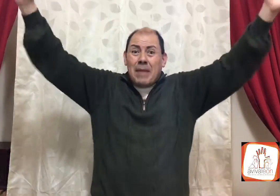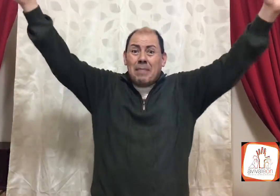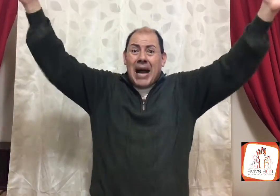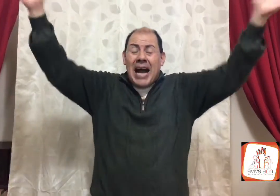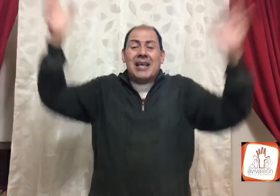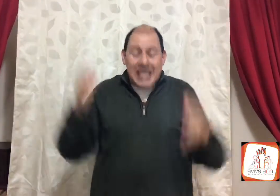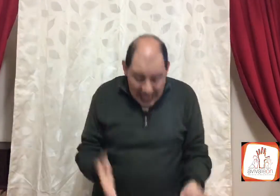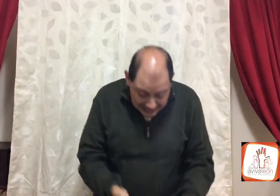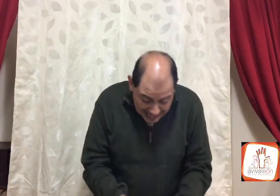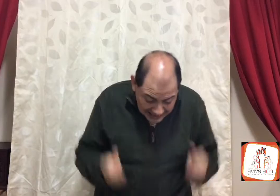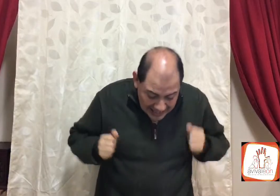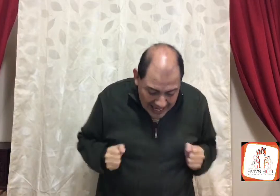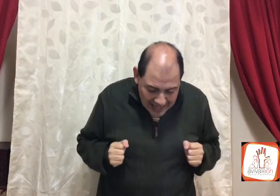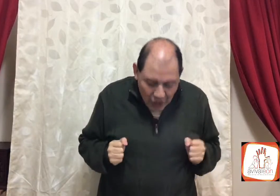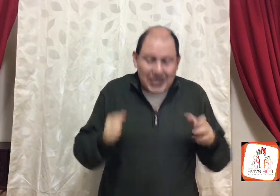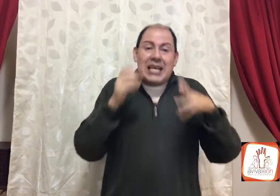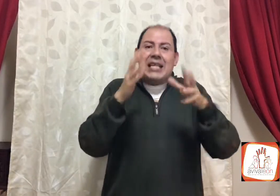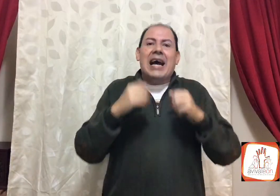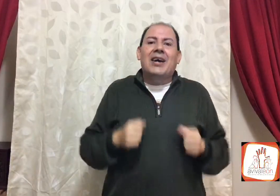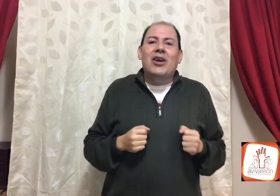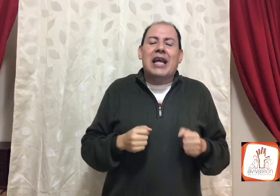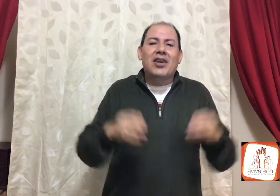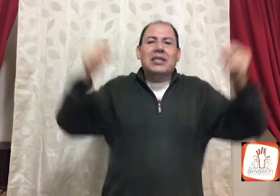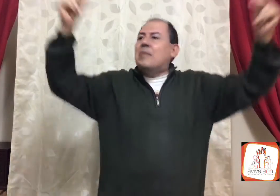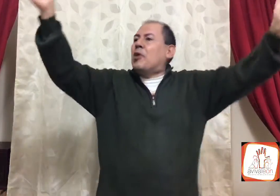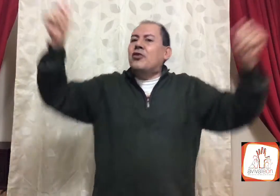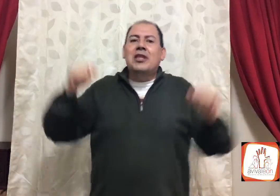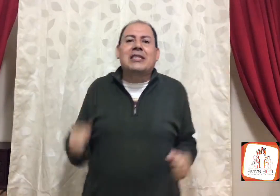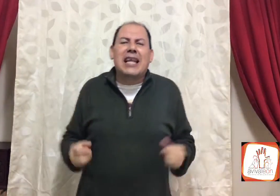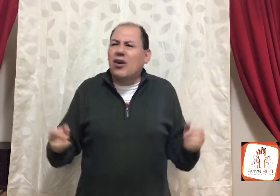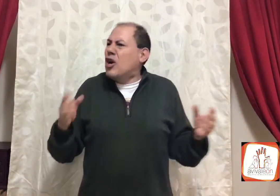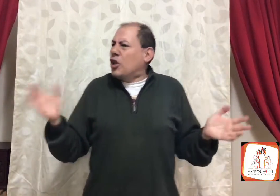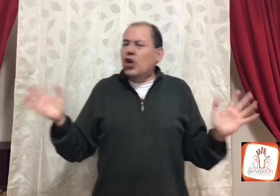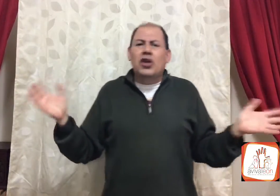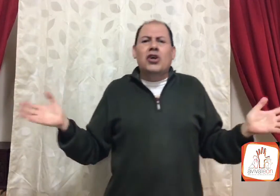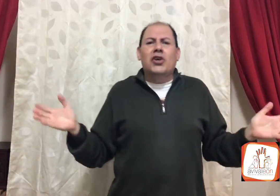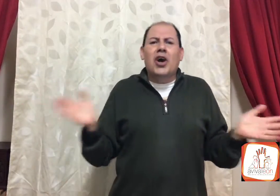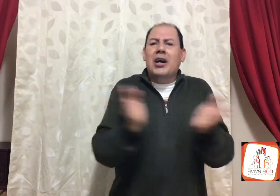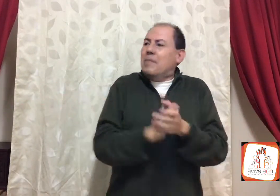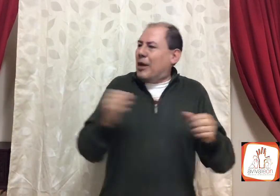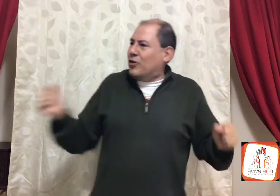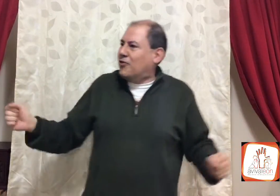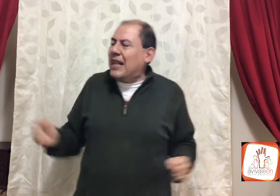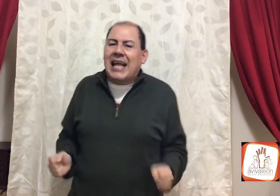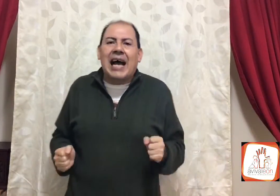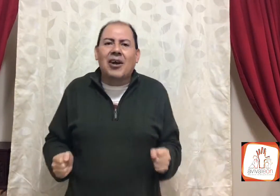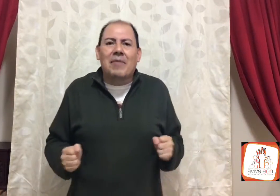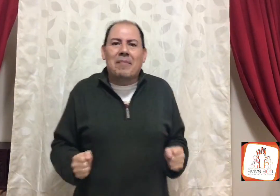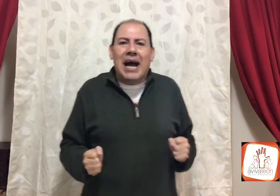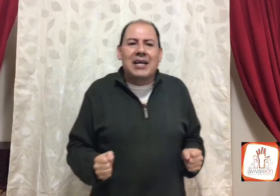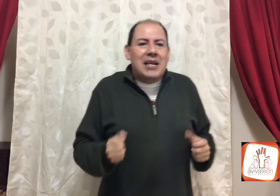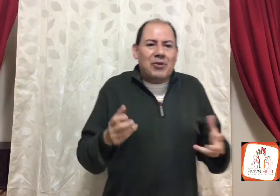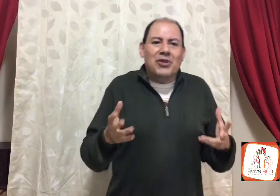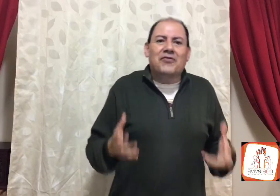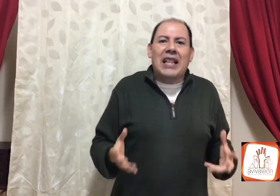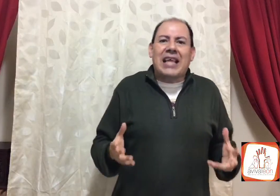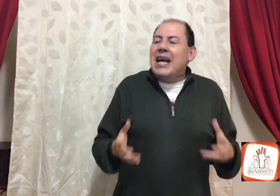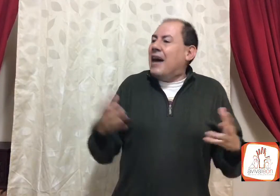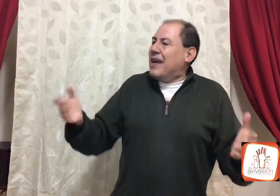mamá, y exaltan a Dios, y dan gloria a Dios, y de pronto dice el hijo, no, no, no, no, no, pero nos falta algo mamá, pues nos falta, a ver,